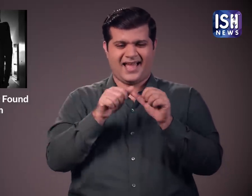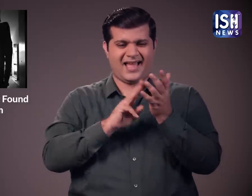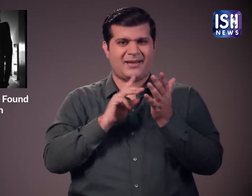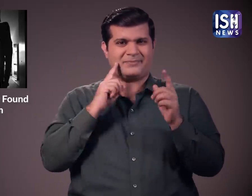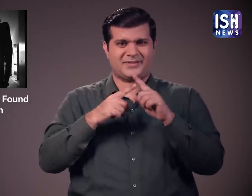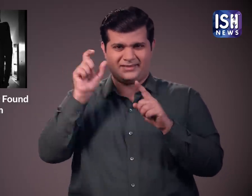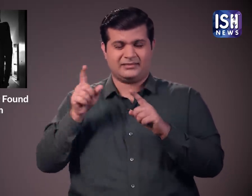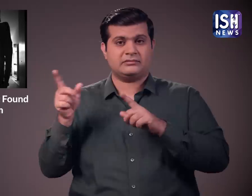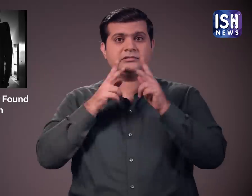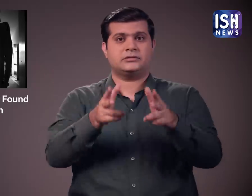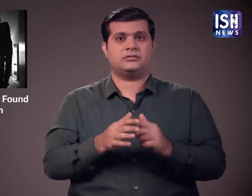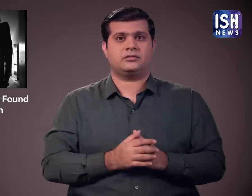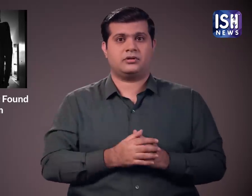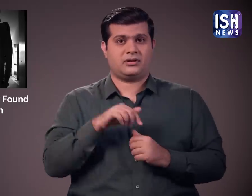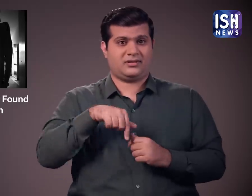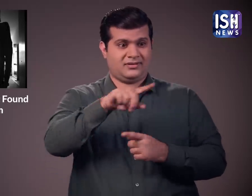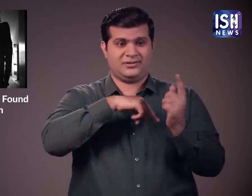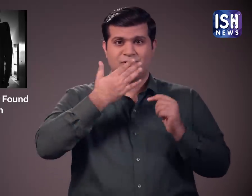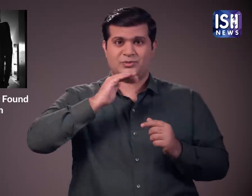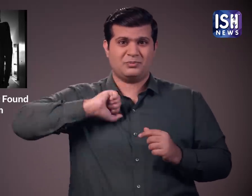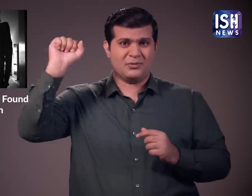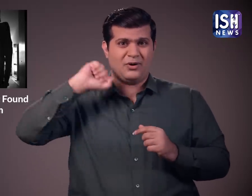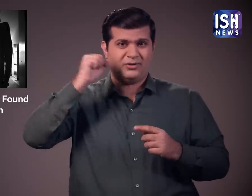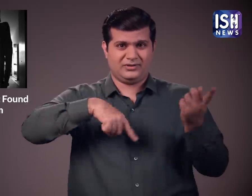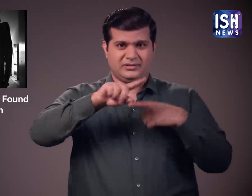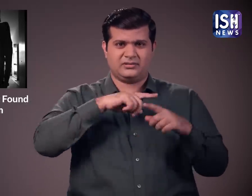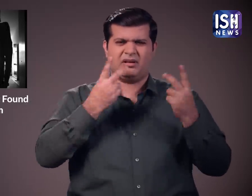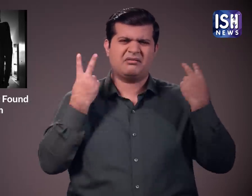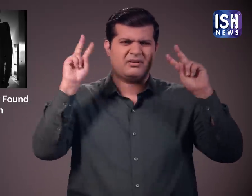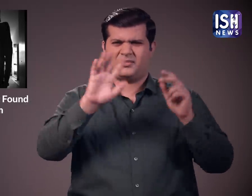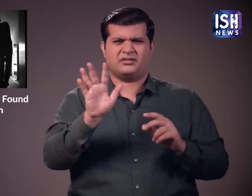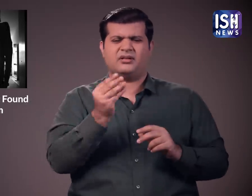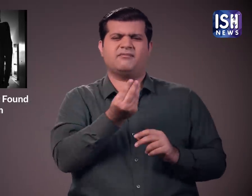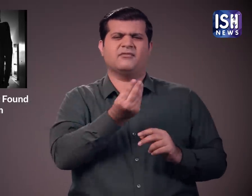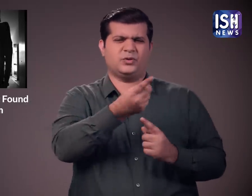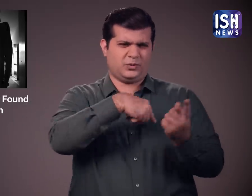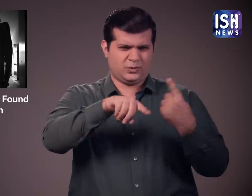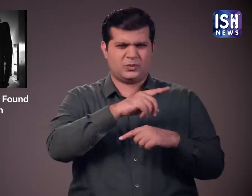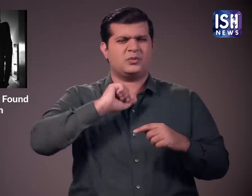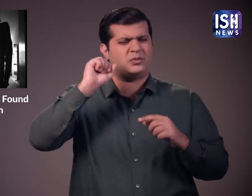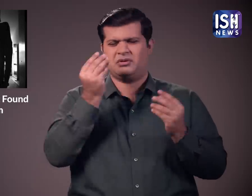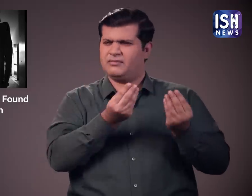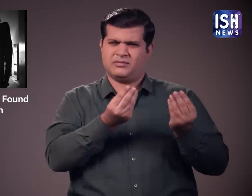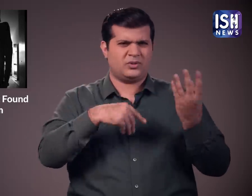चात्रों विरोध कर रहे है। हम उनकी संपर्क में है,